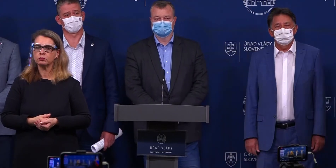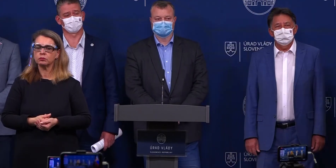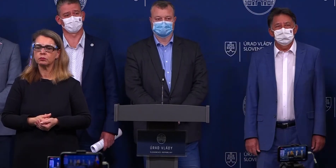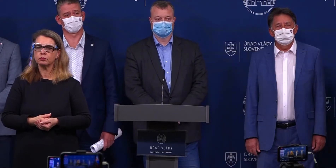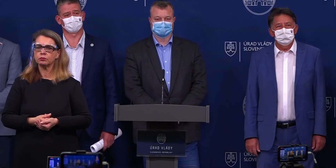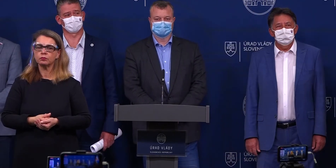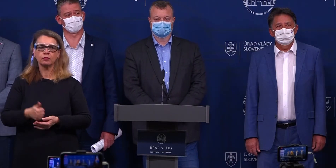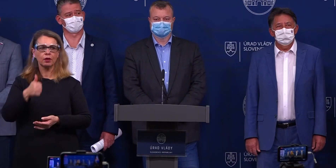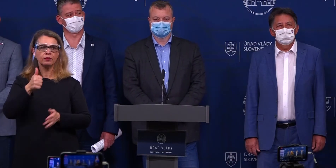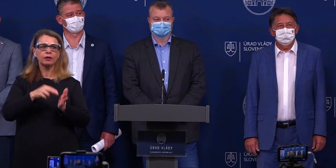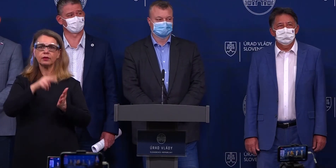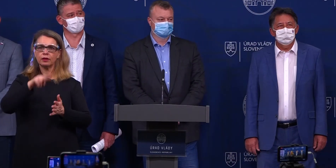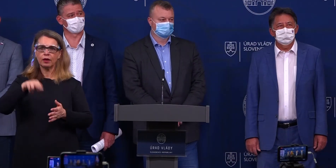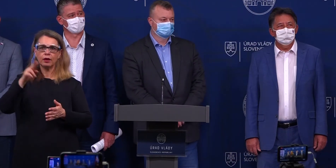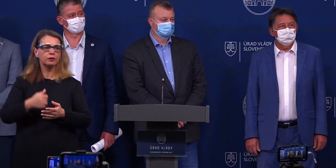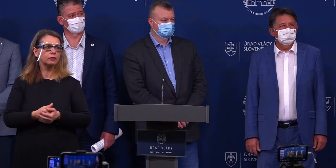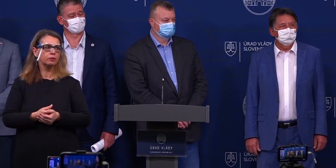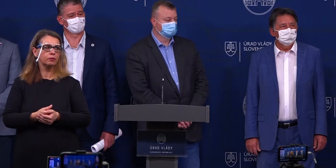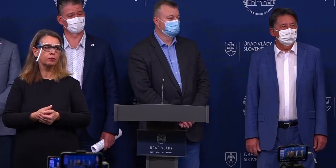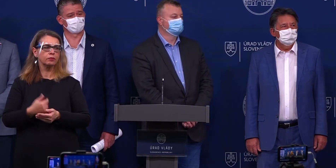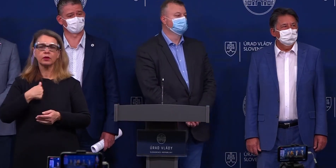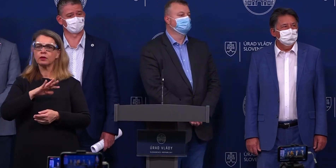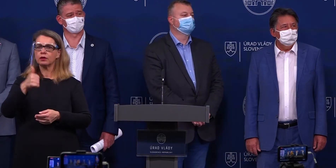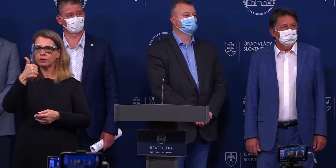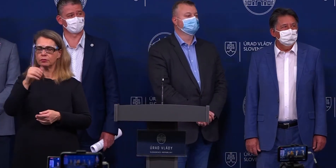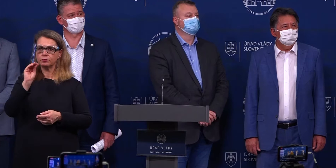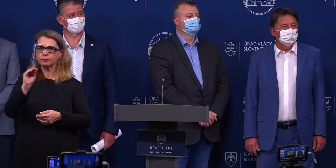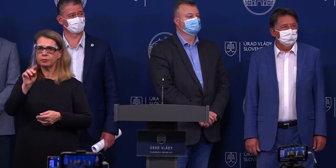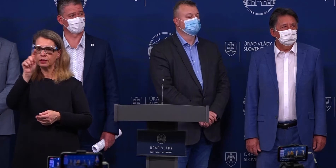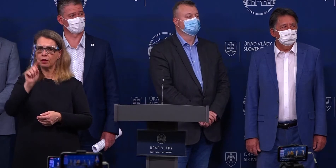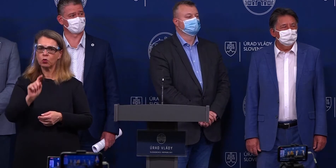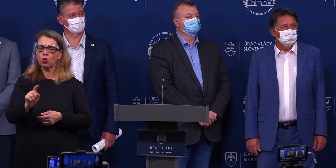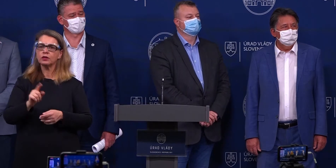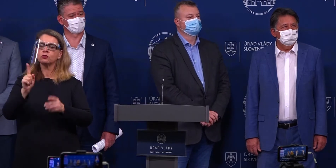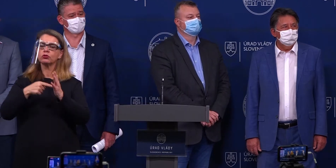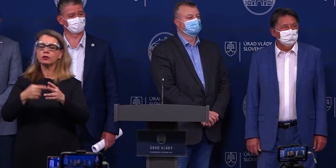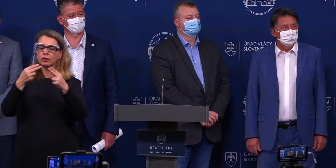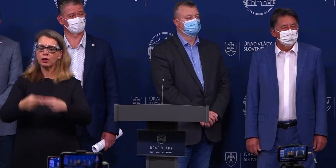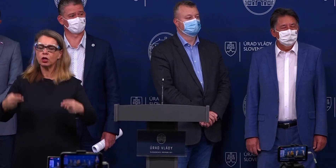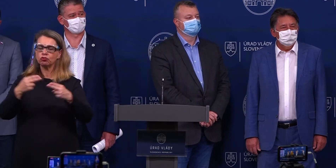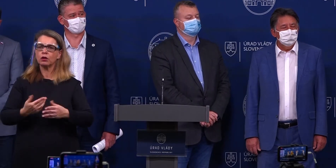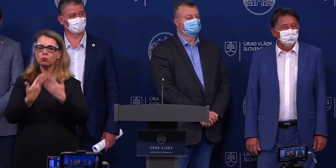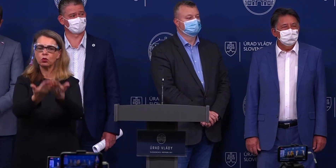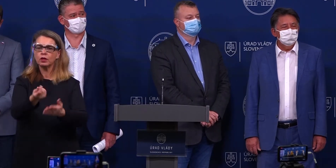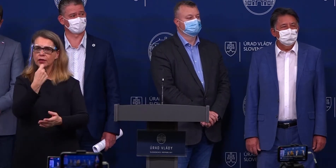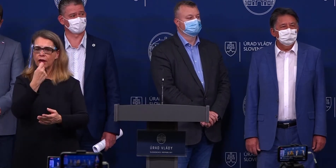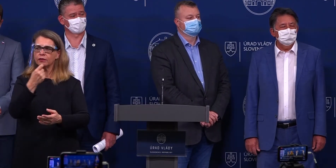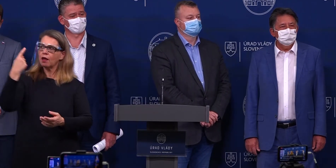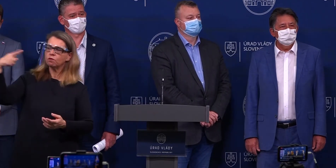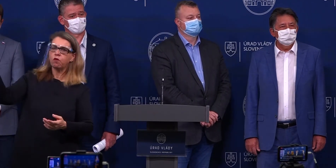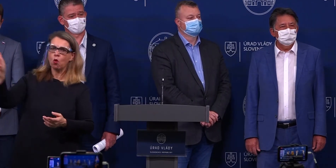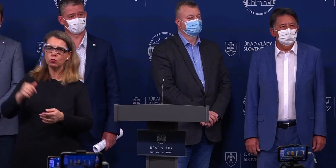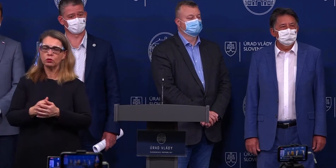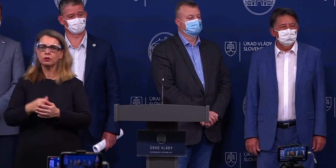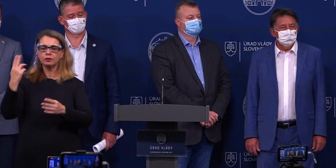teraz Dieni Gen, nech sa páči. Jedno z presňujúceho otázku ešte, čo sa týka tých reštaurácií a podávania jedla v exterié, to znamená, že